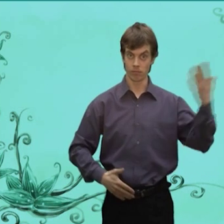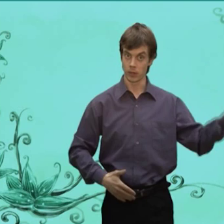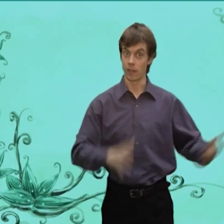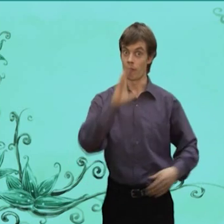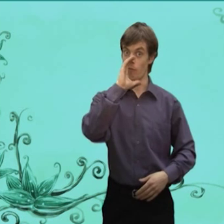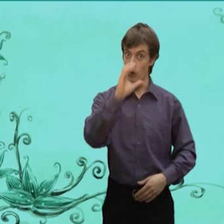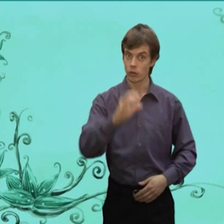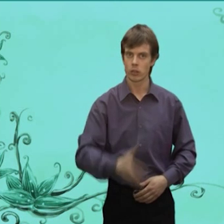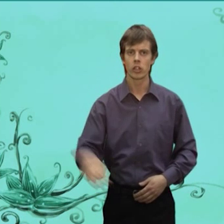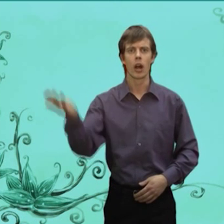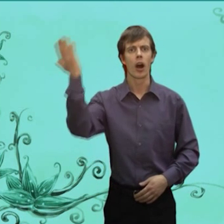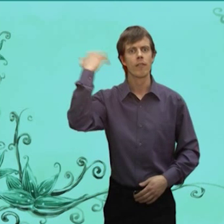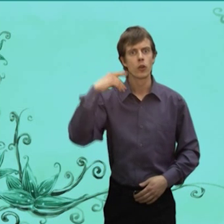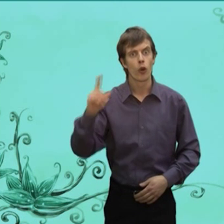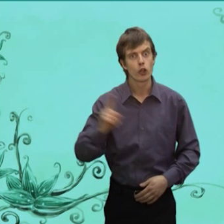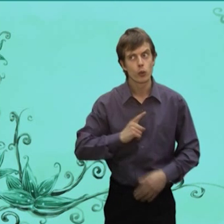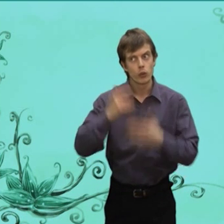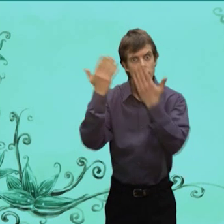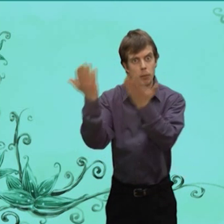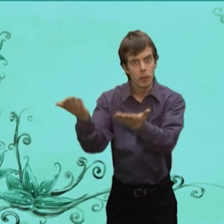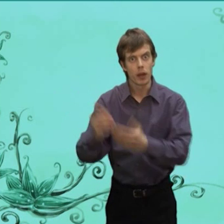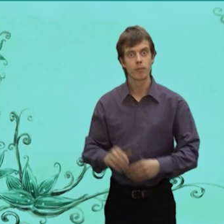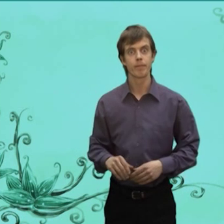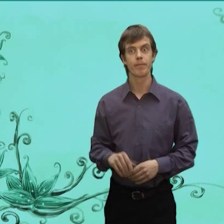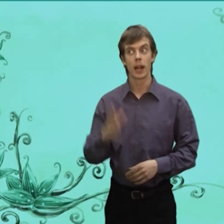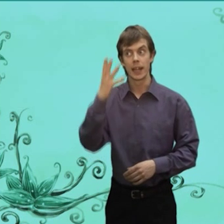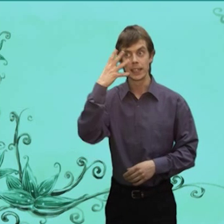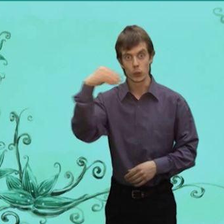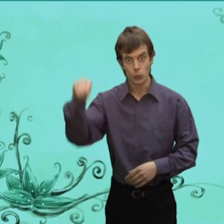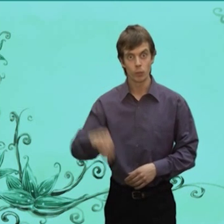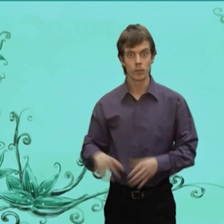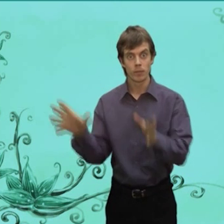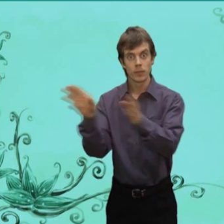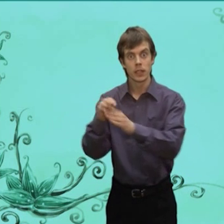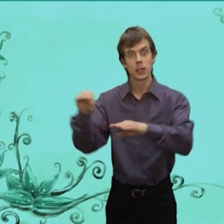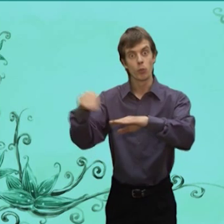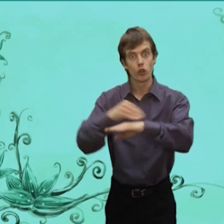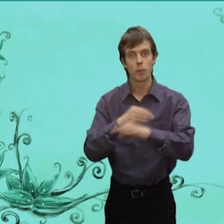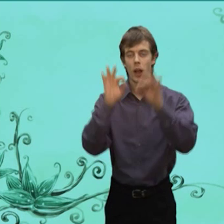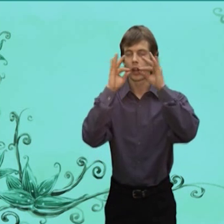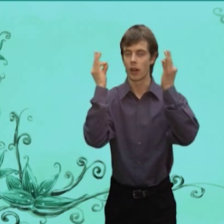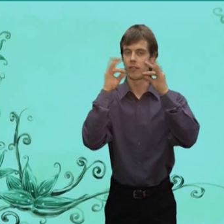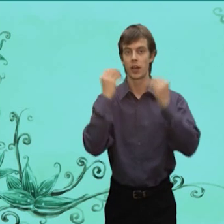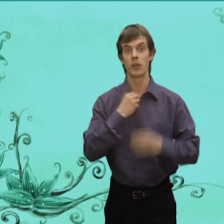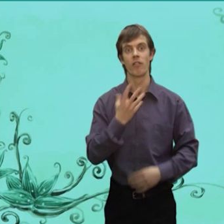волк Давно Уже Ждут Тебя С Мужем С Котофей Иваныч